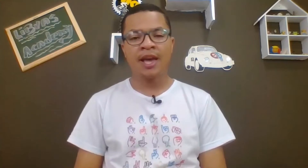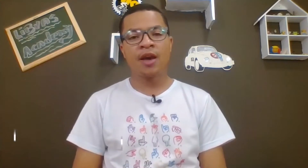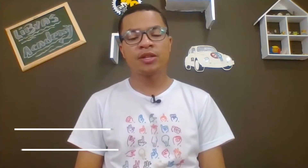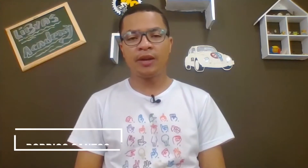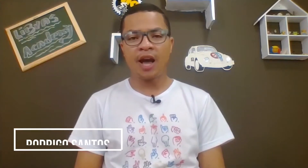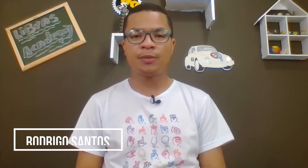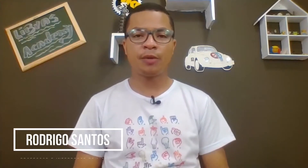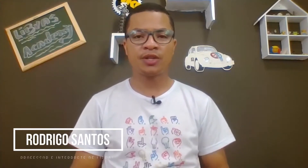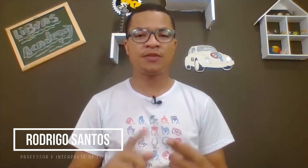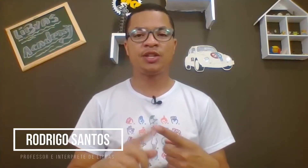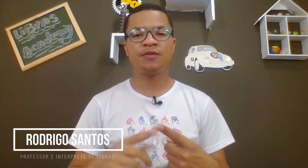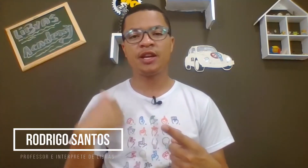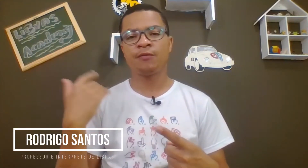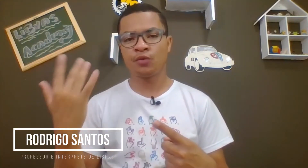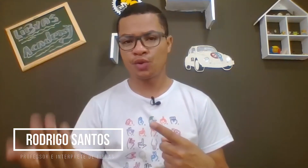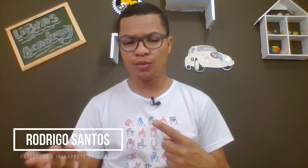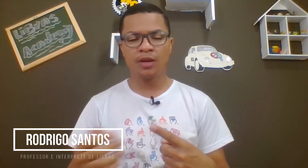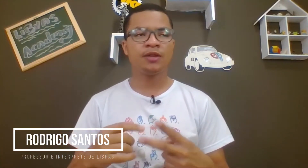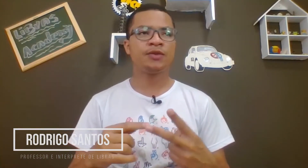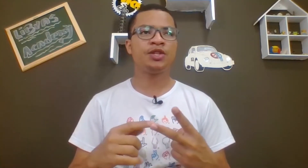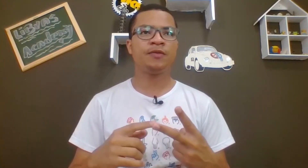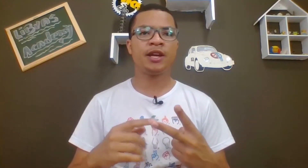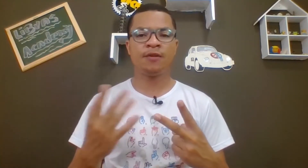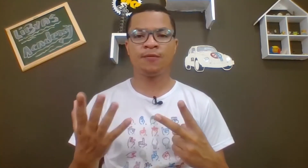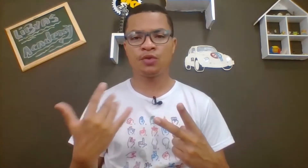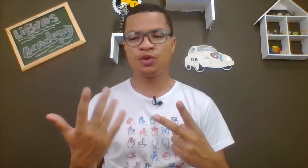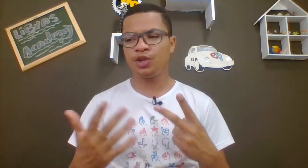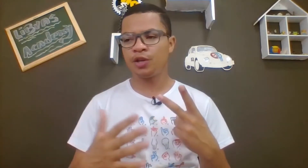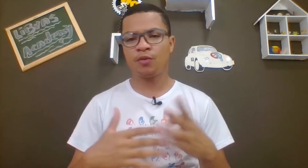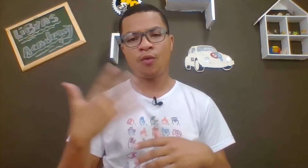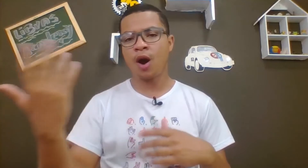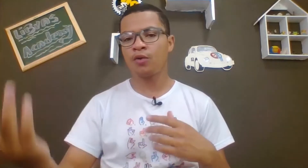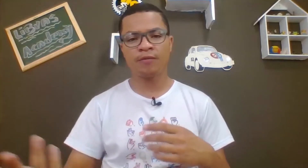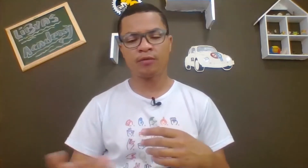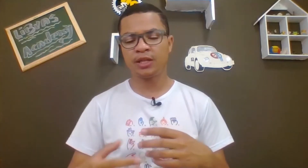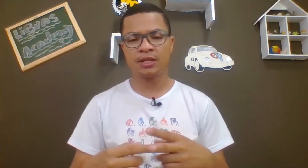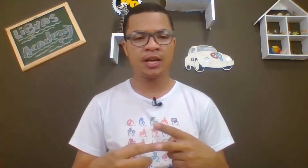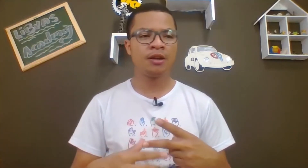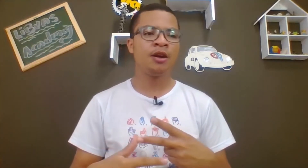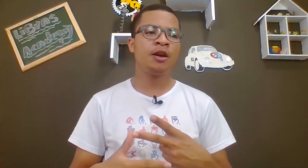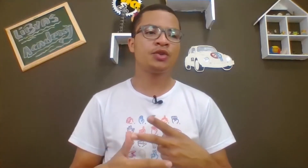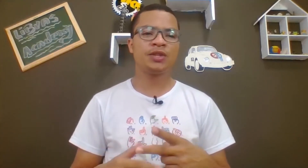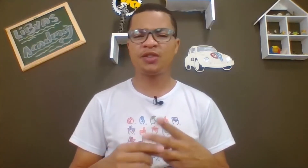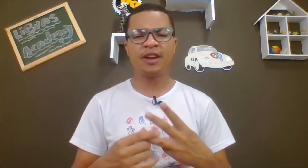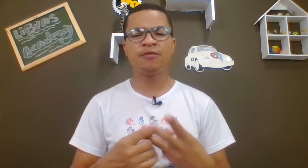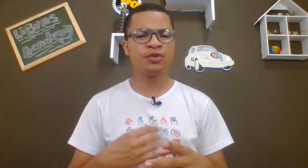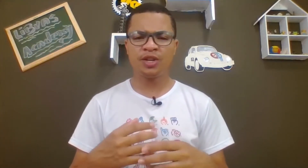É um sinal legal que você pode usar se você estiver nervoso, se você estiver nervoso de algo que vai acontecer, ou se você estiver nervoso de